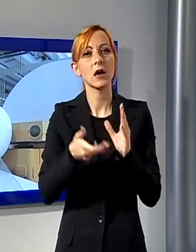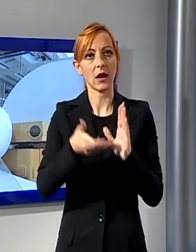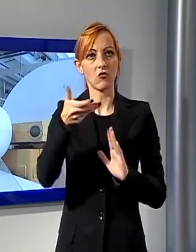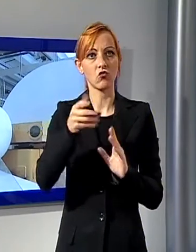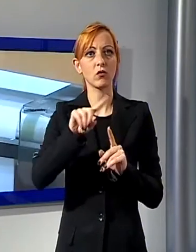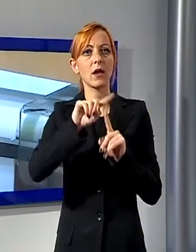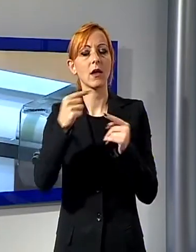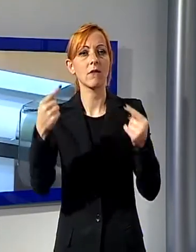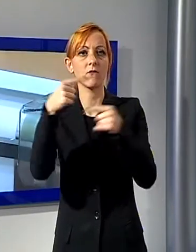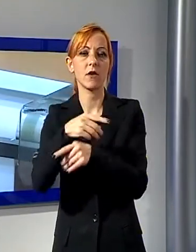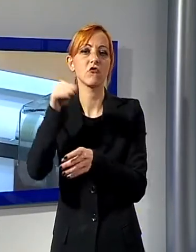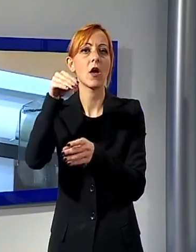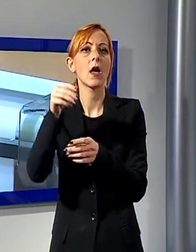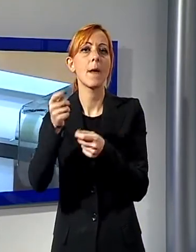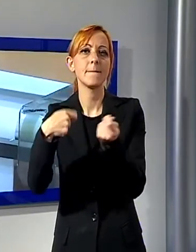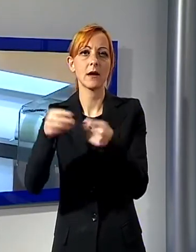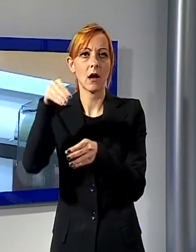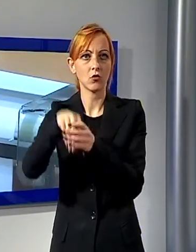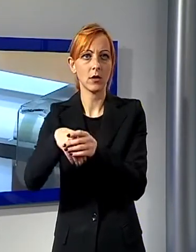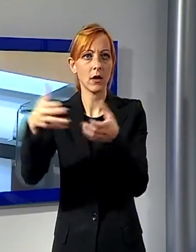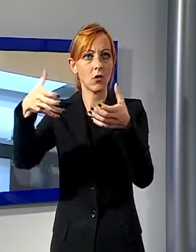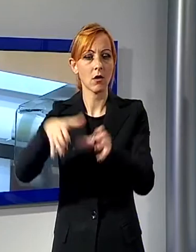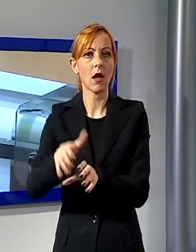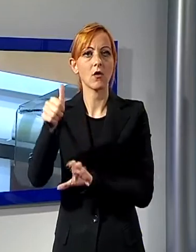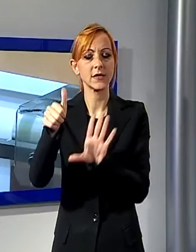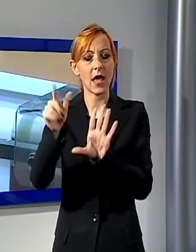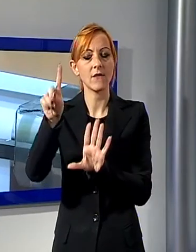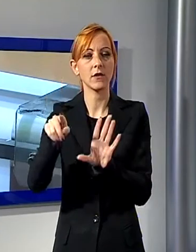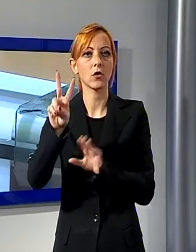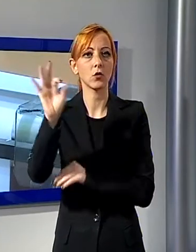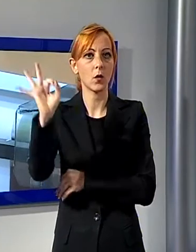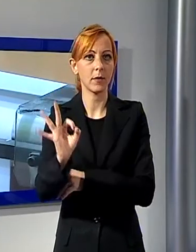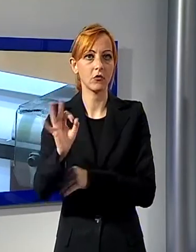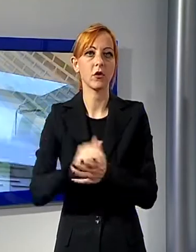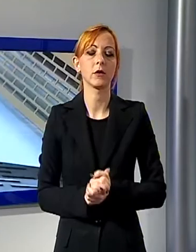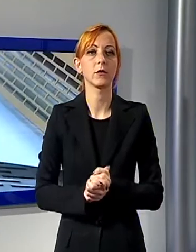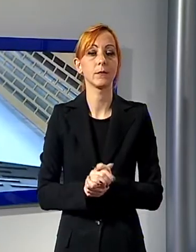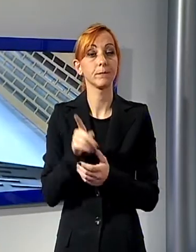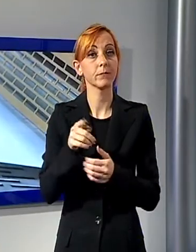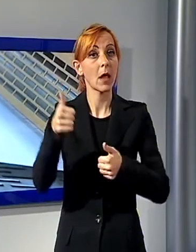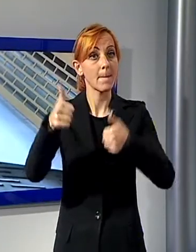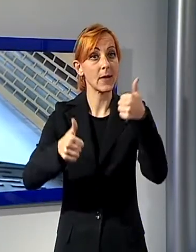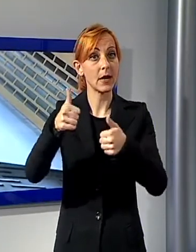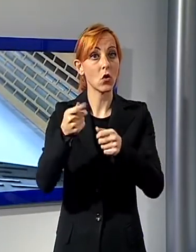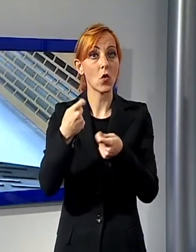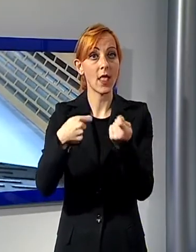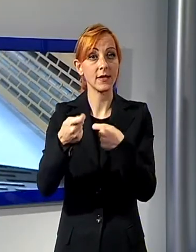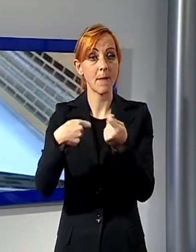hanno subito un calo del 6,2%. Dato preoccupante, si è messo in relazione alle spese energetiche che devono